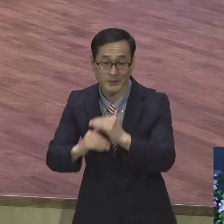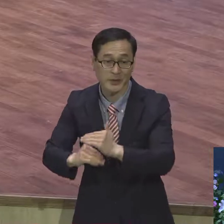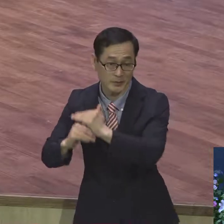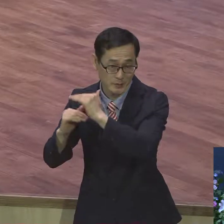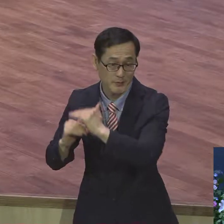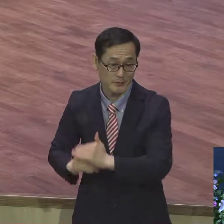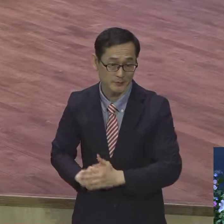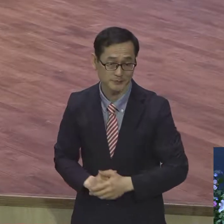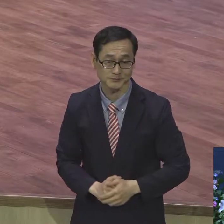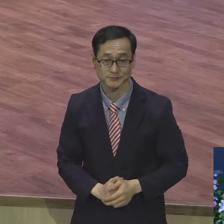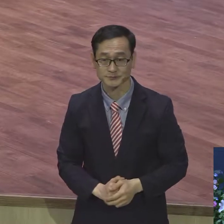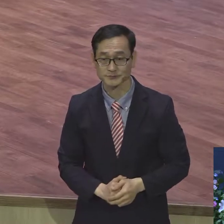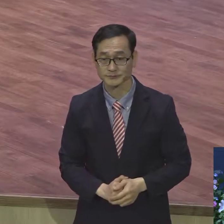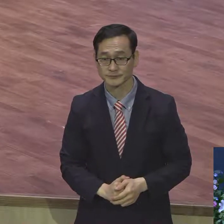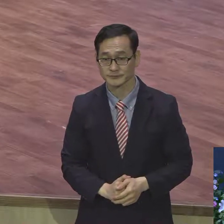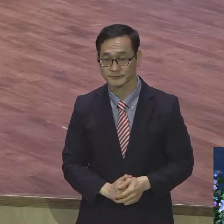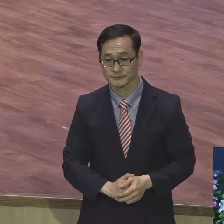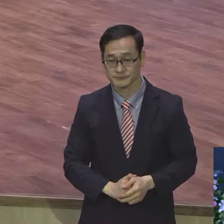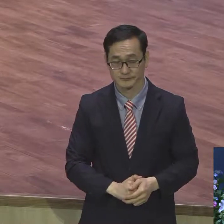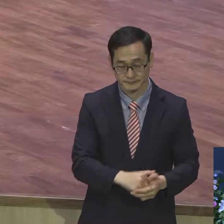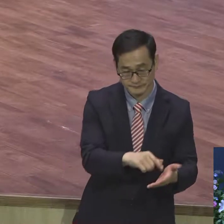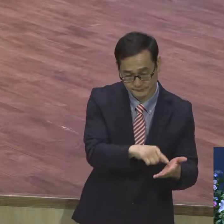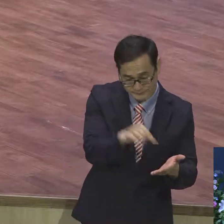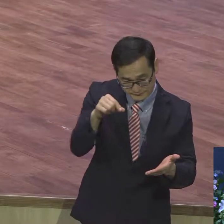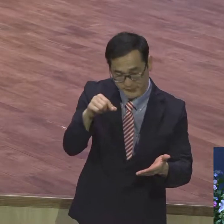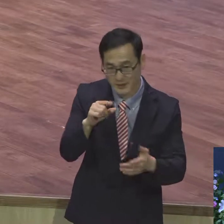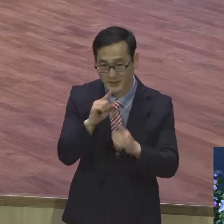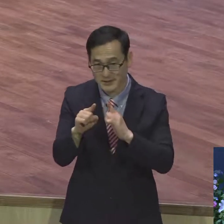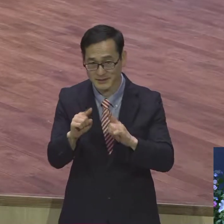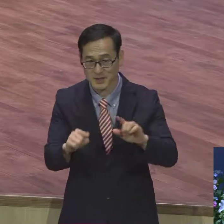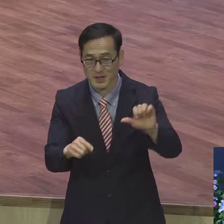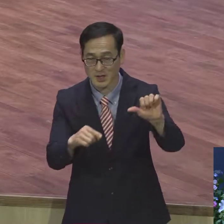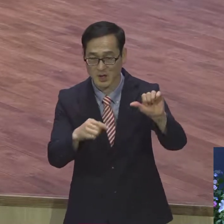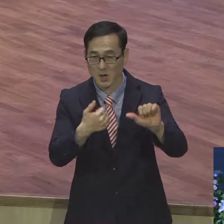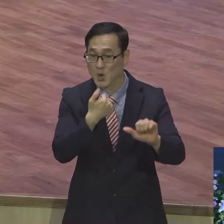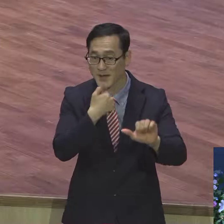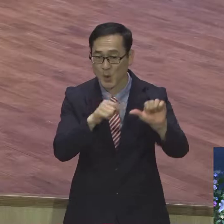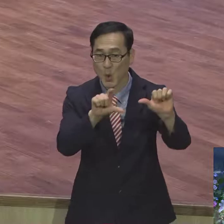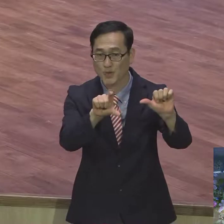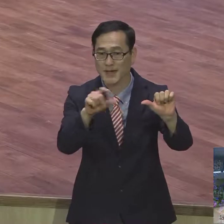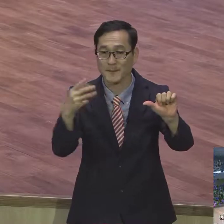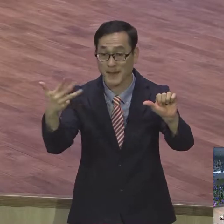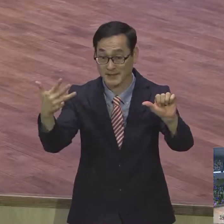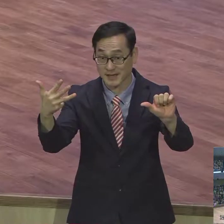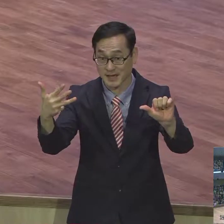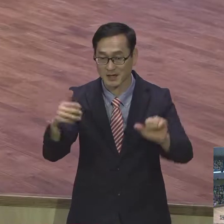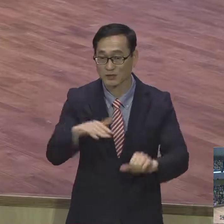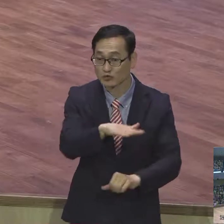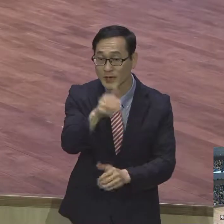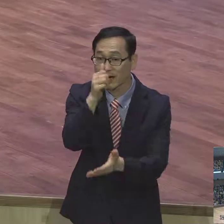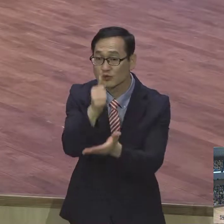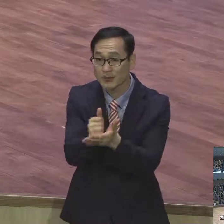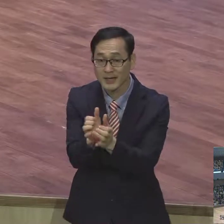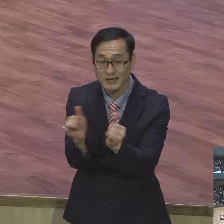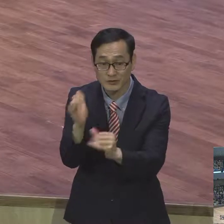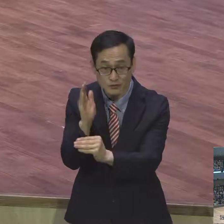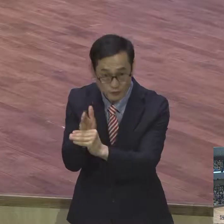그 핵심 말씀이 뭐냐 로마서 5장 8절이요. 우리가 아직 죄인되었을 때에 죄인되었을